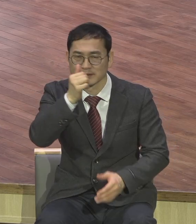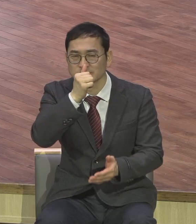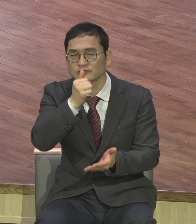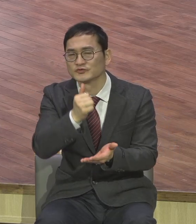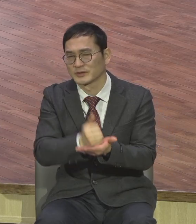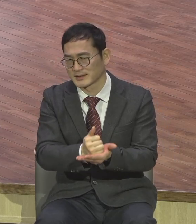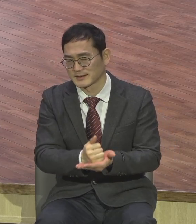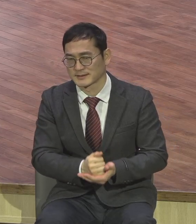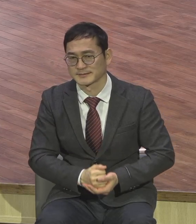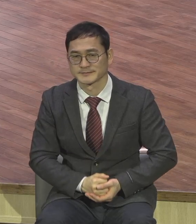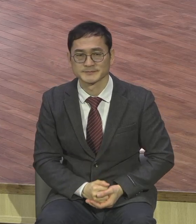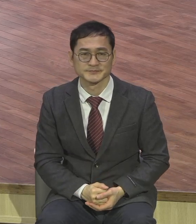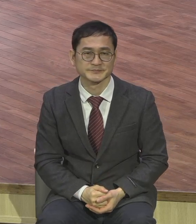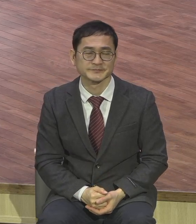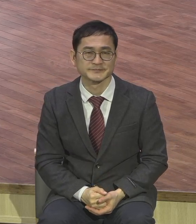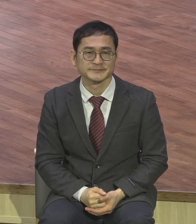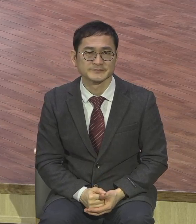성령의 가장 큰 사육이 뭐냐